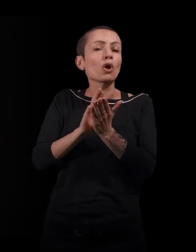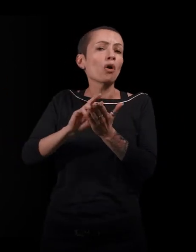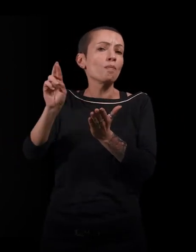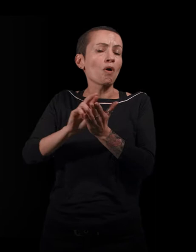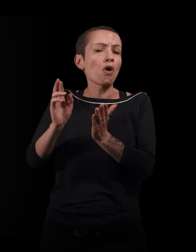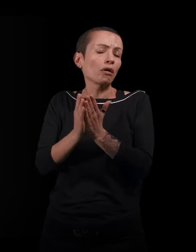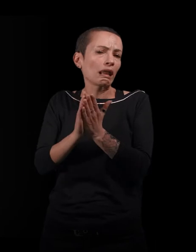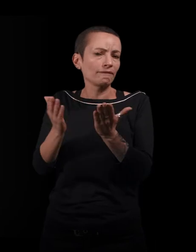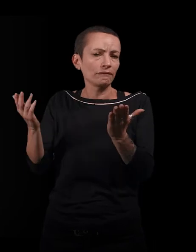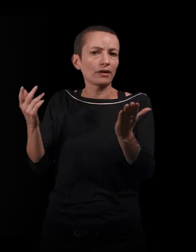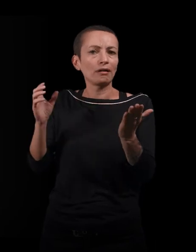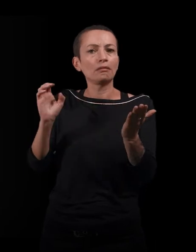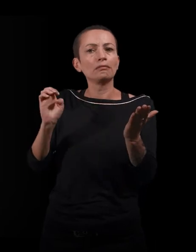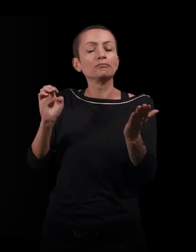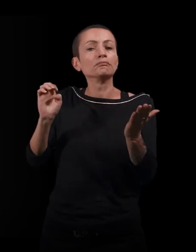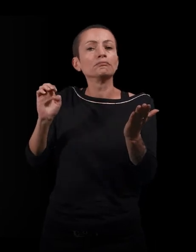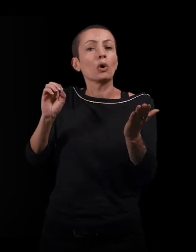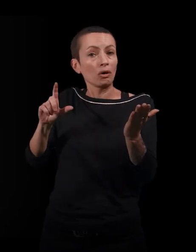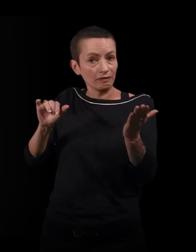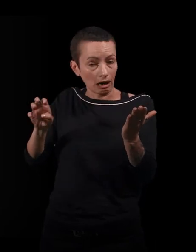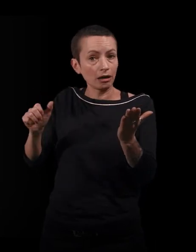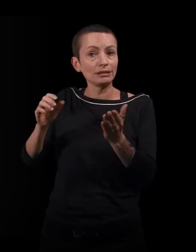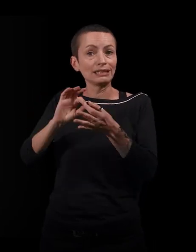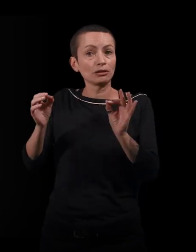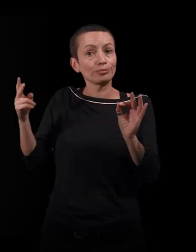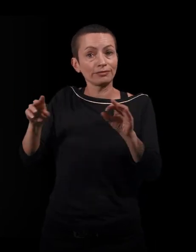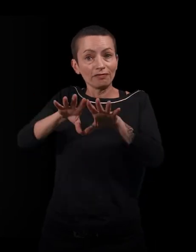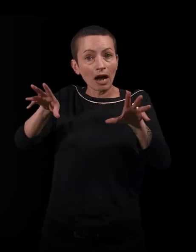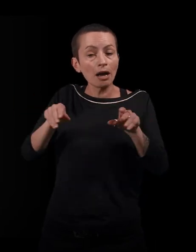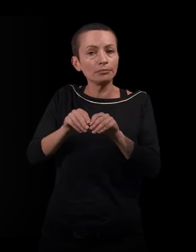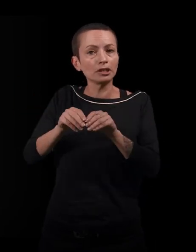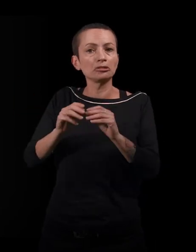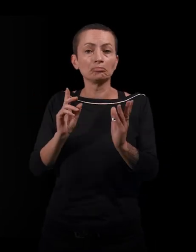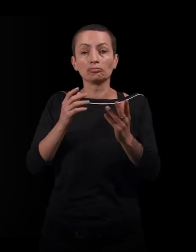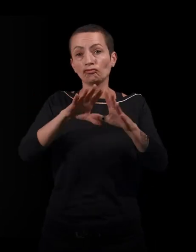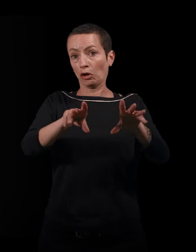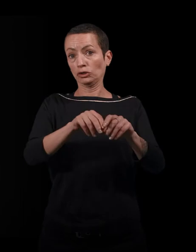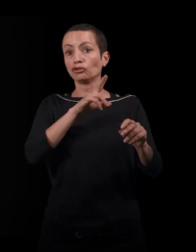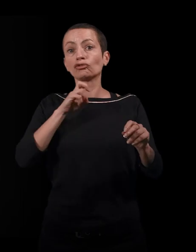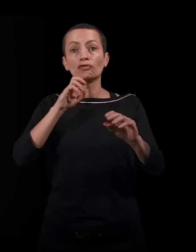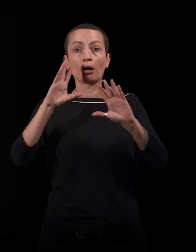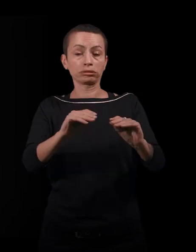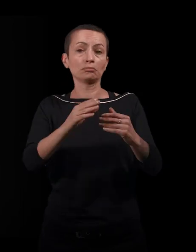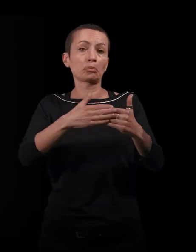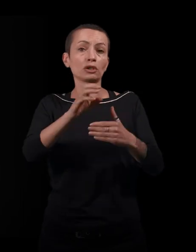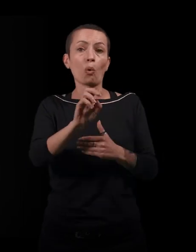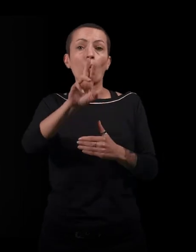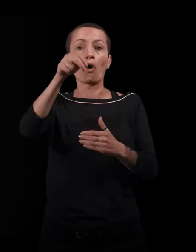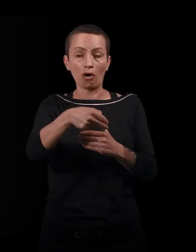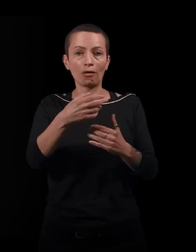Olivia, vous restituez l'histoire de vos grands-parents et de votre père, une famille juive installée près d'Oran en Algérie depuis des générations et qui doit